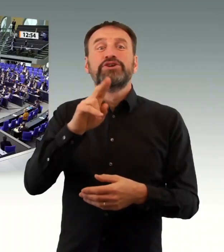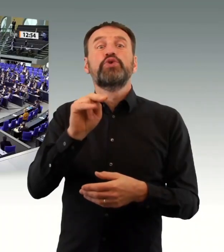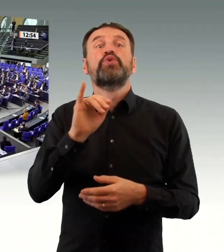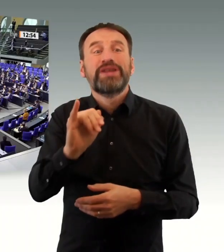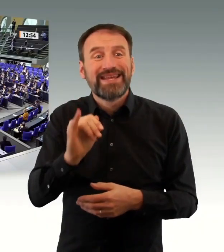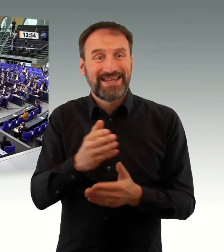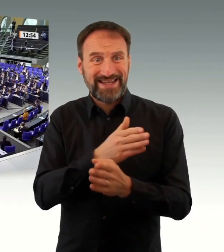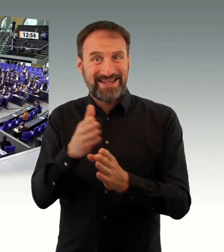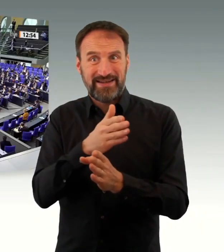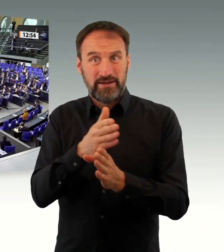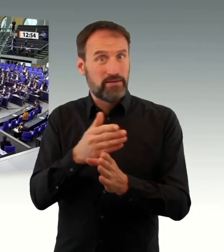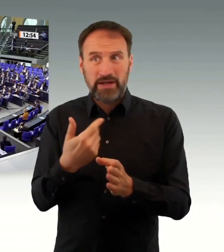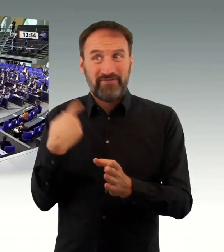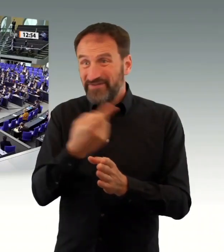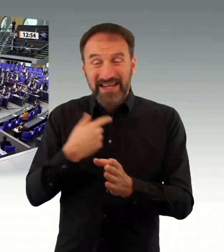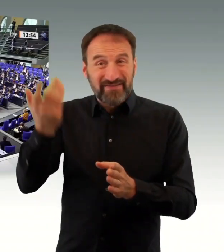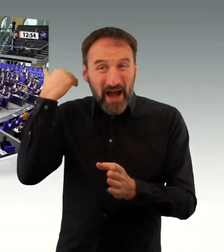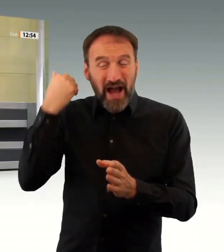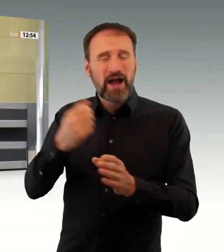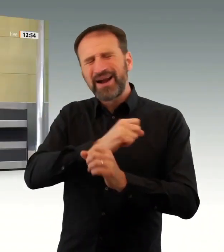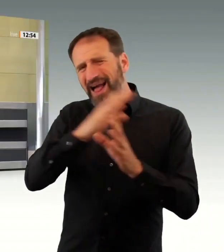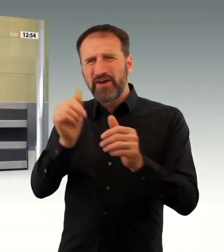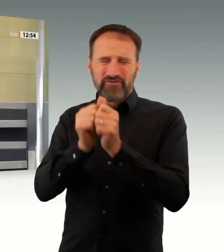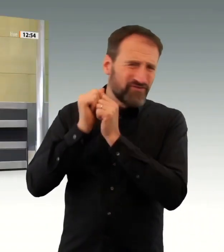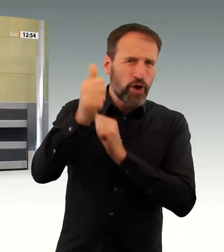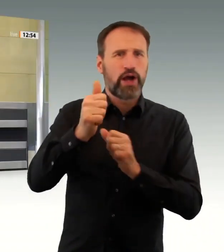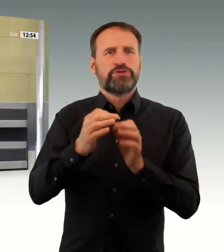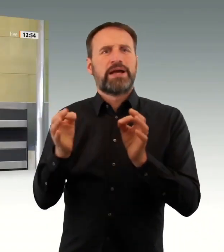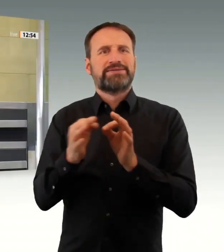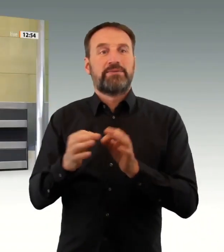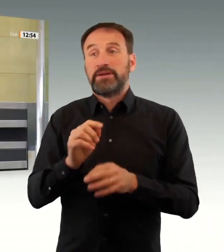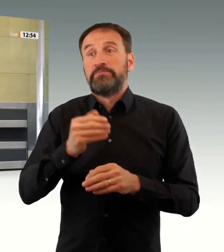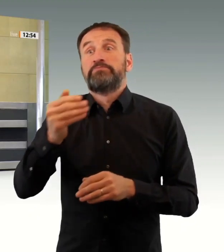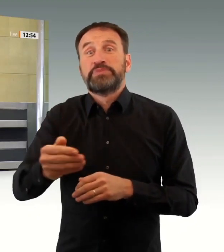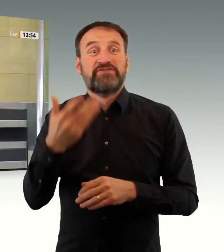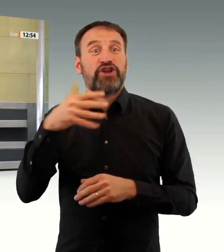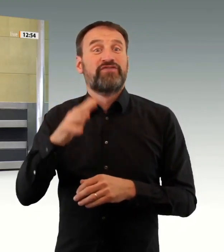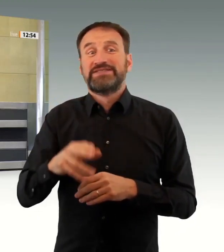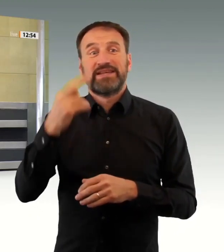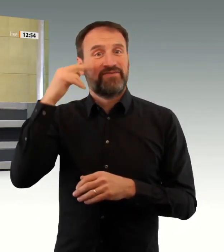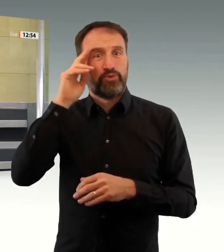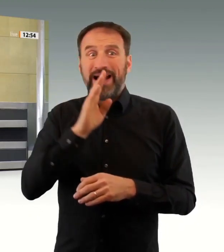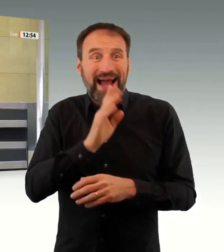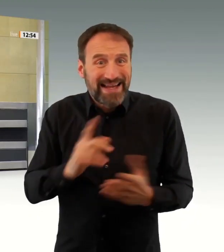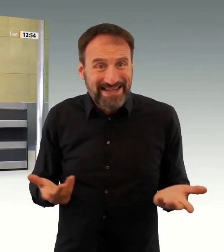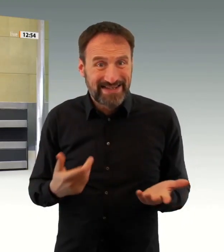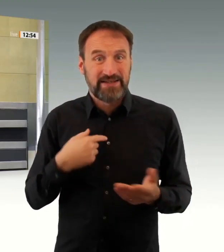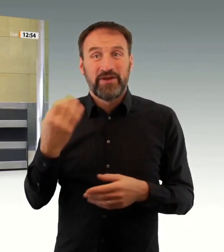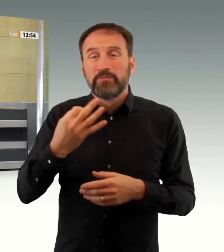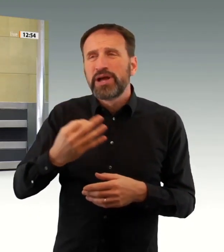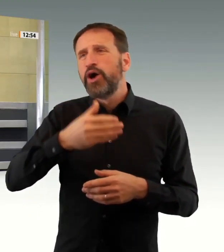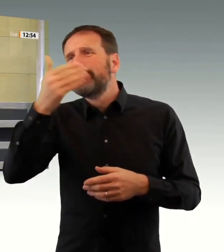habe an dem Tag, das war, glaube ich, im Juni, eine SPD-Rednerin gefragt, ich kann mich nicht mehr an den Namen erinnern, ist auch nicht so wichtig,